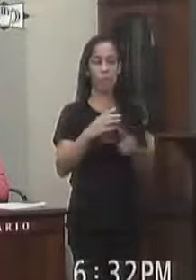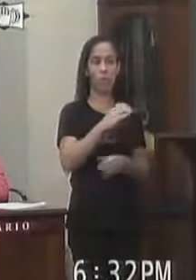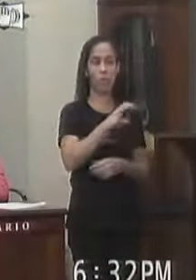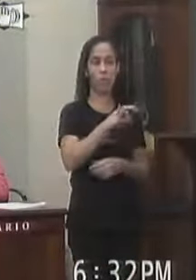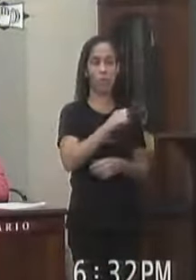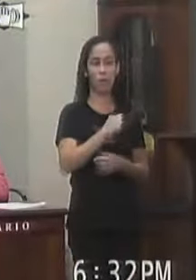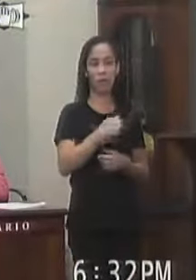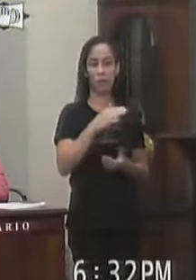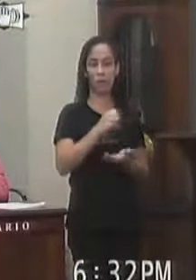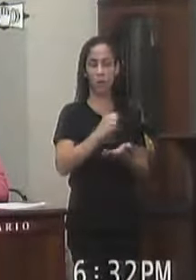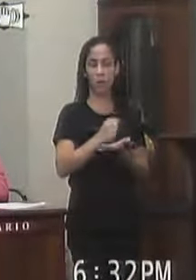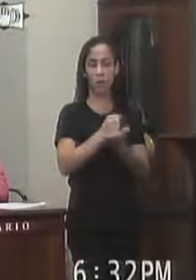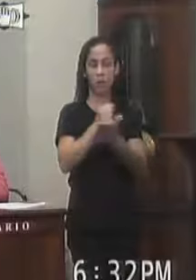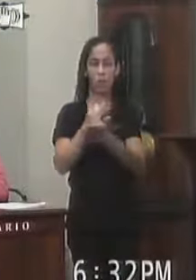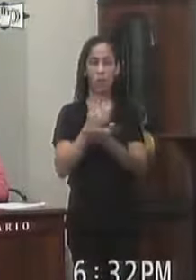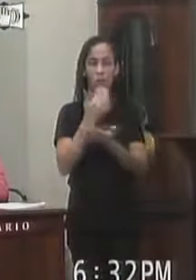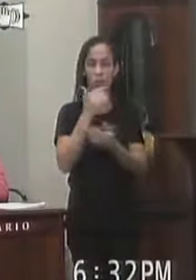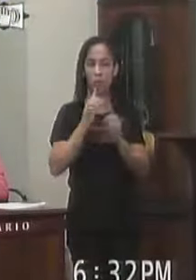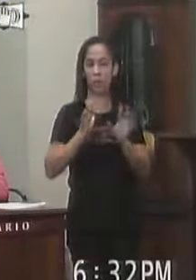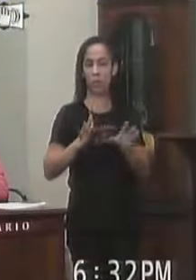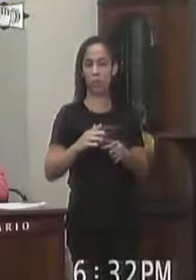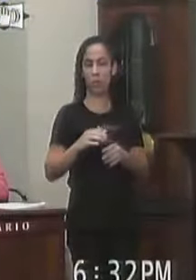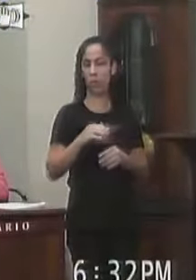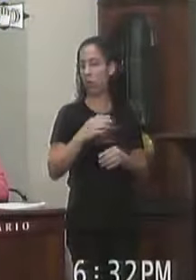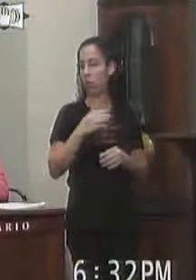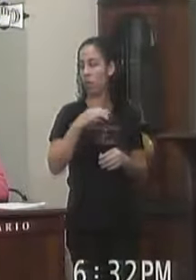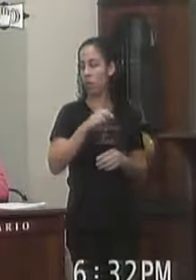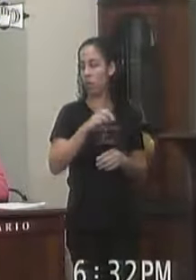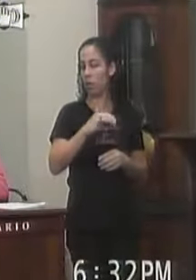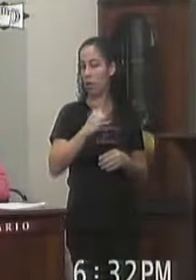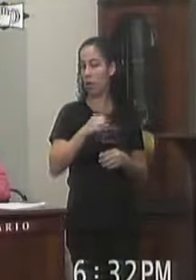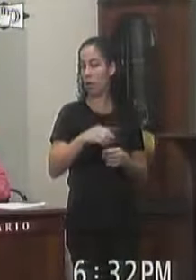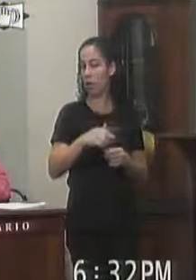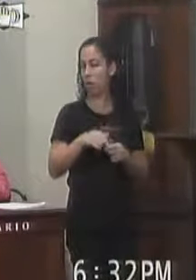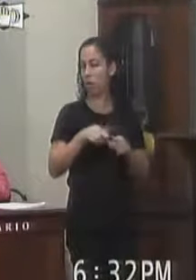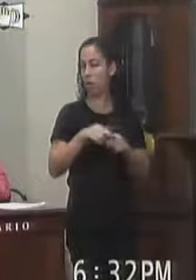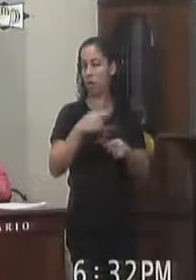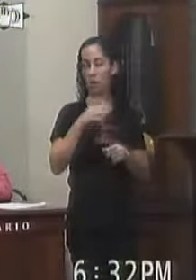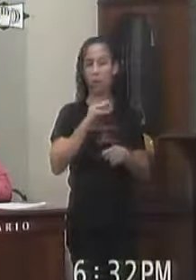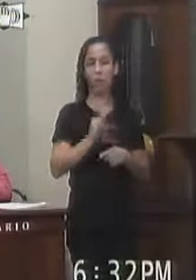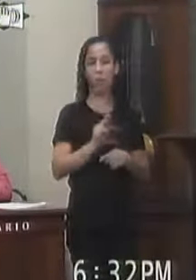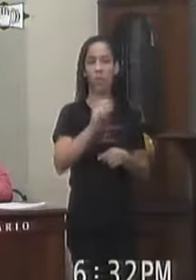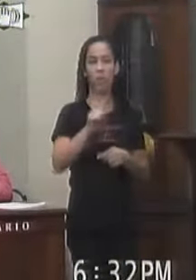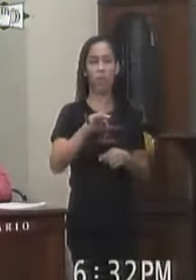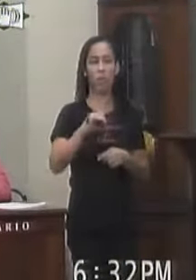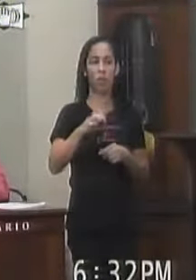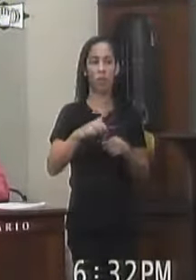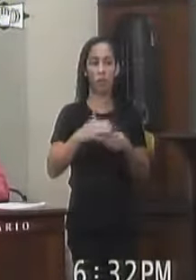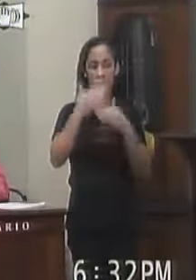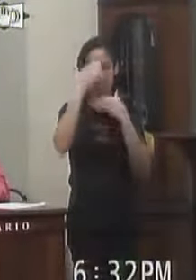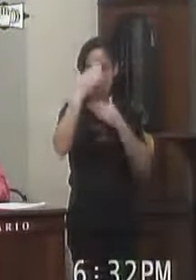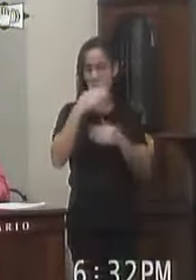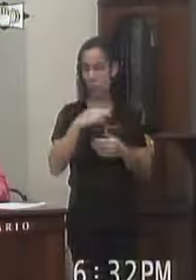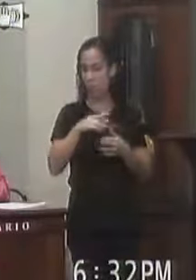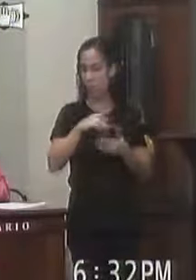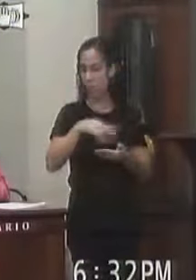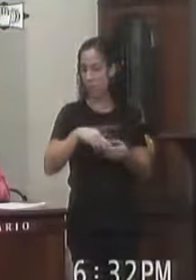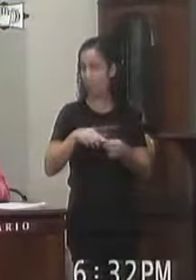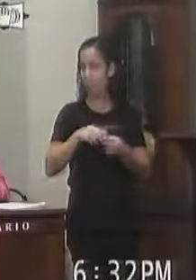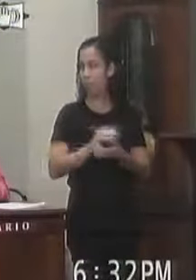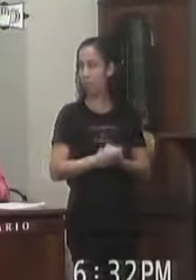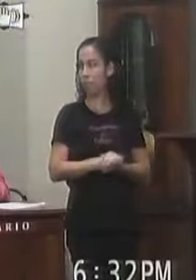craje Que eu visitei Craje da Varginha Márcio José da Silva Marcinho E o craje Walter Pontes Barão de Paraná Obrigado presidente O requerimento